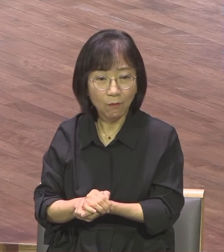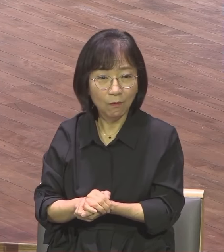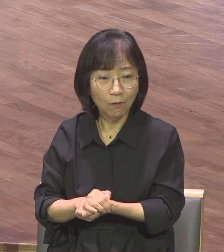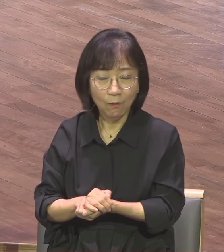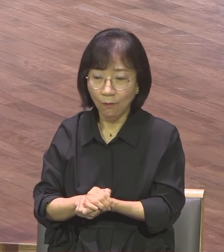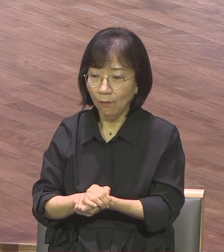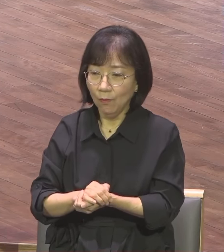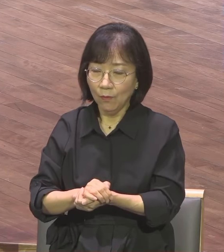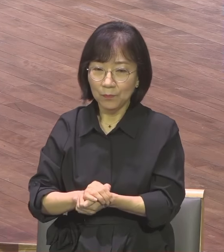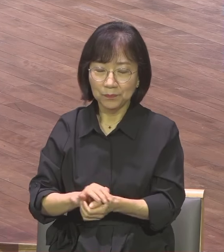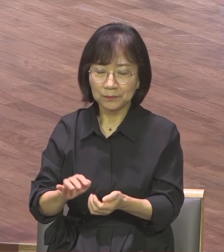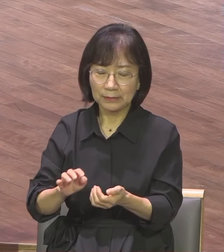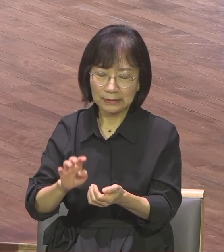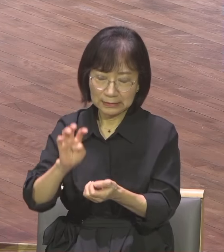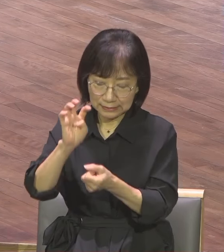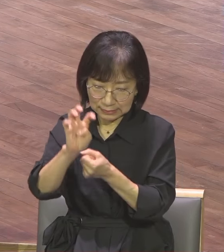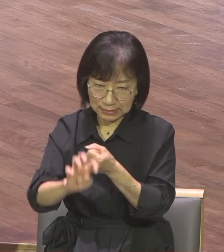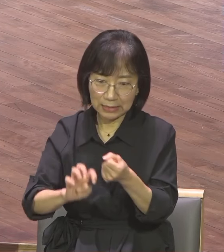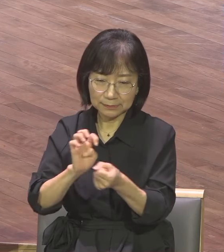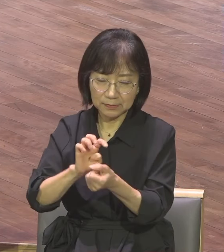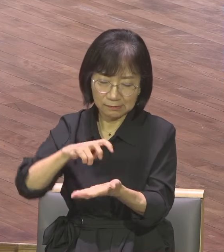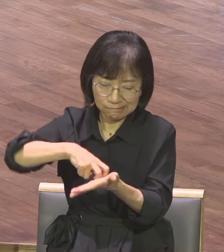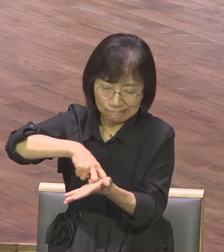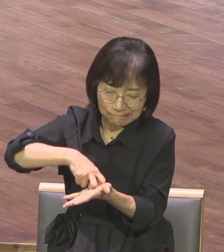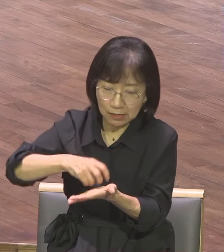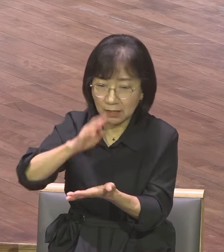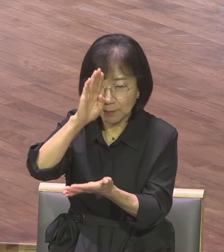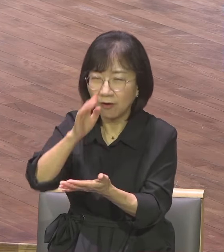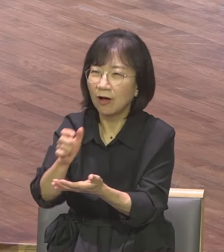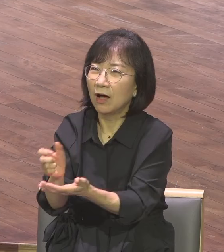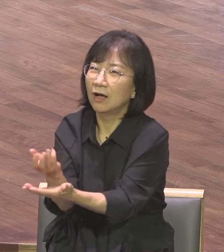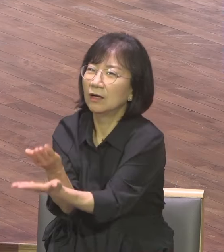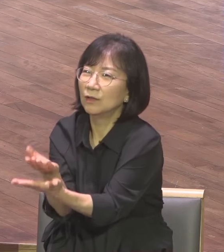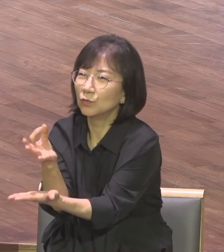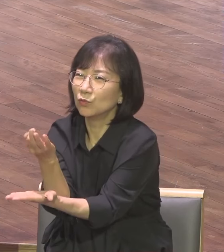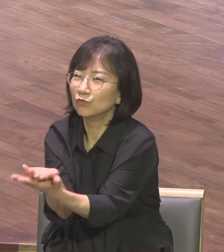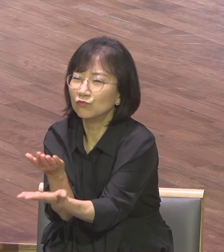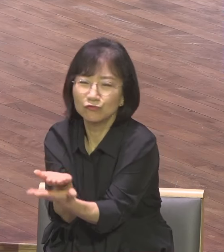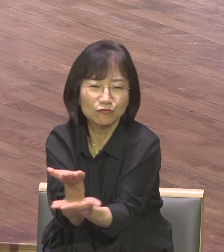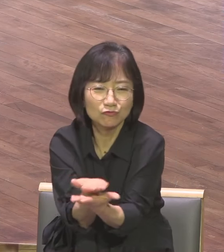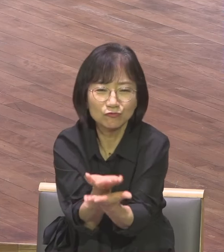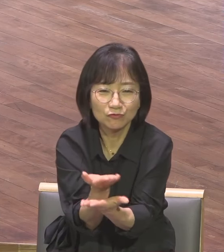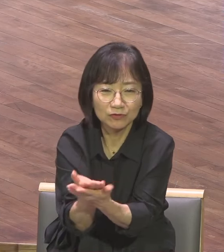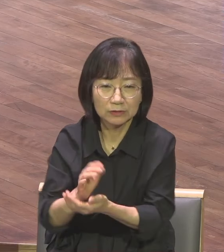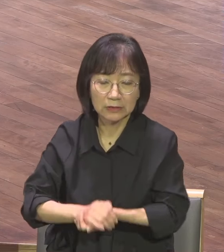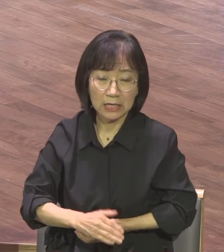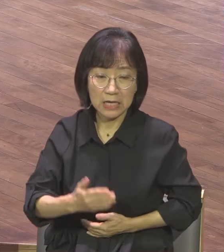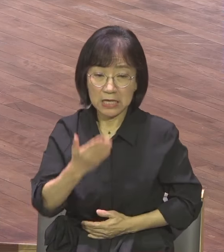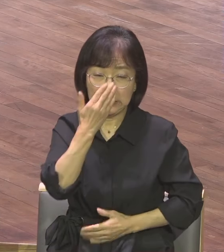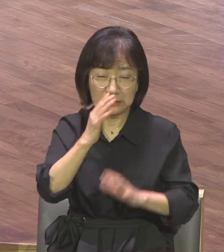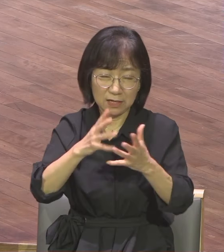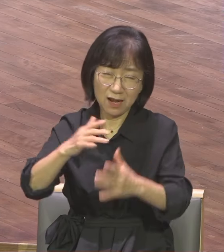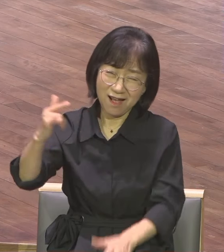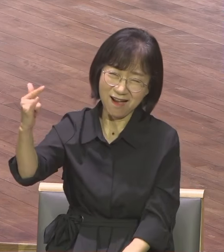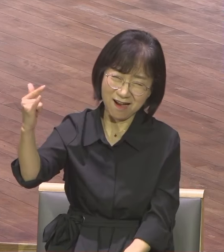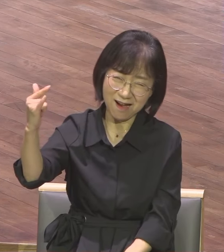여전히 그는 구걸해야 돼요 여러분 이스라엘 날씨가 얼마나 덥습니까 그 성전